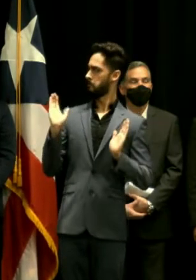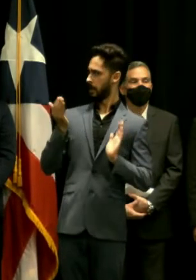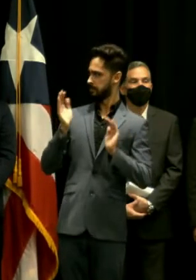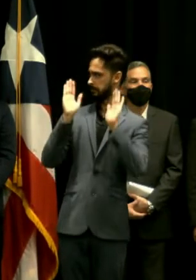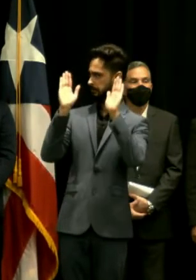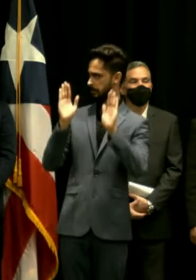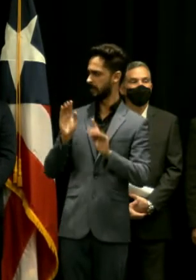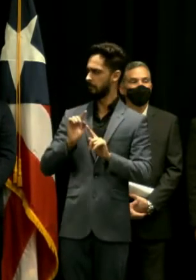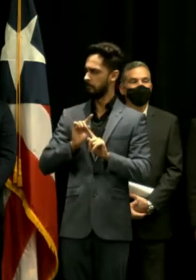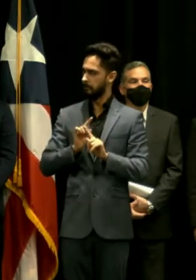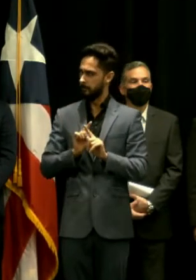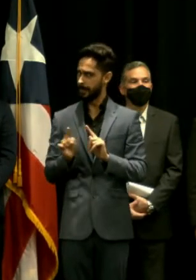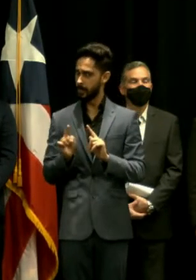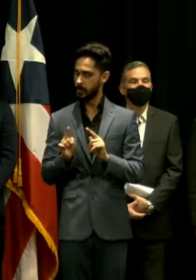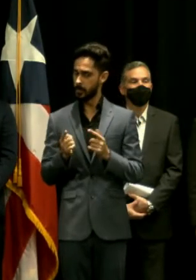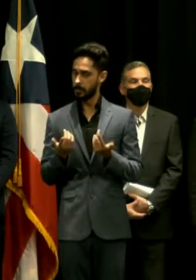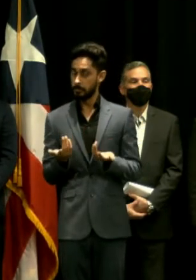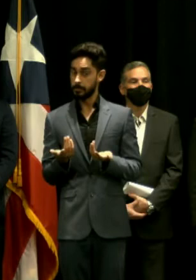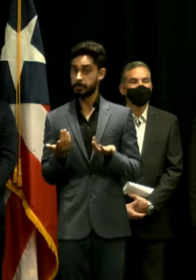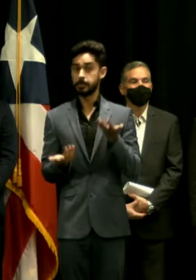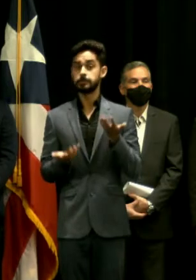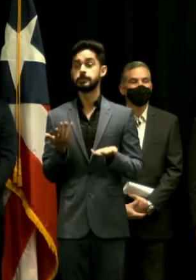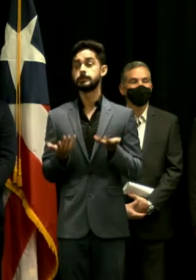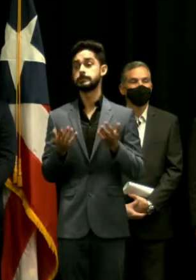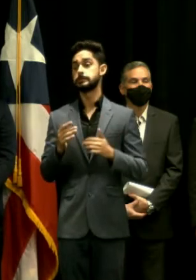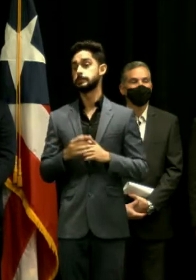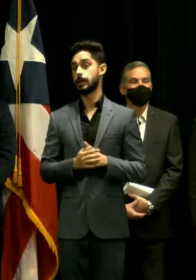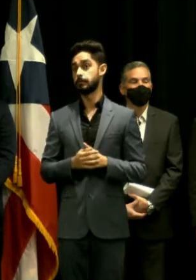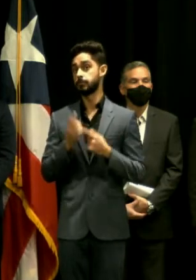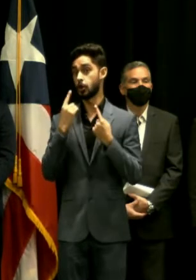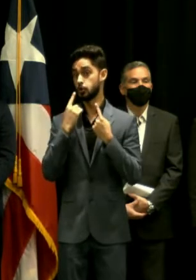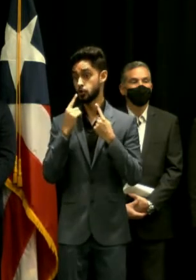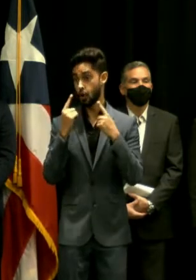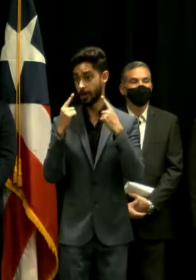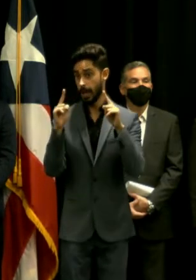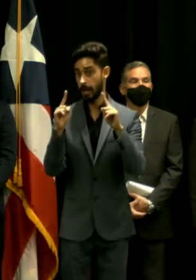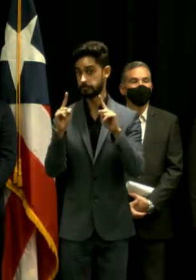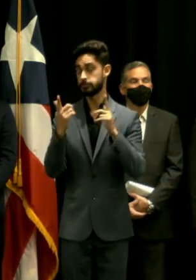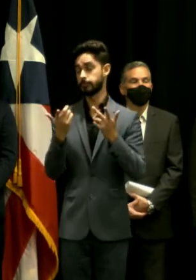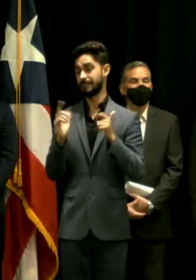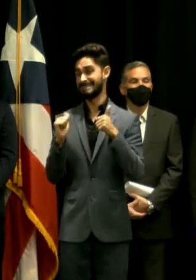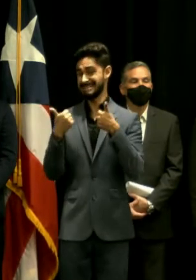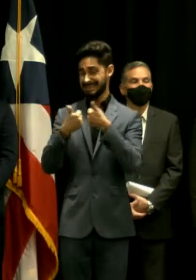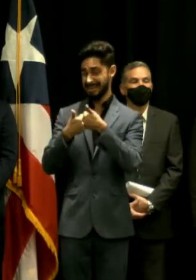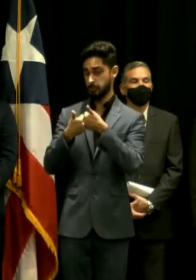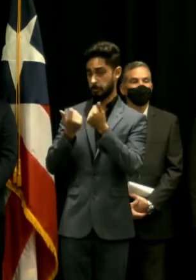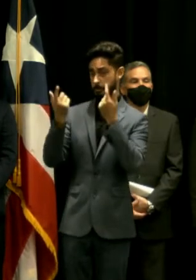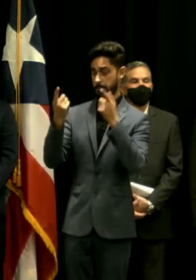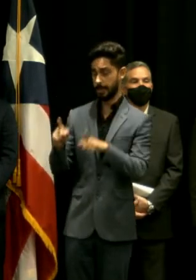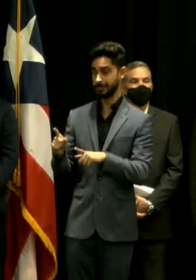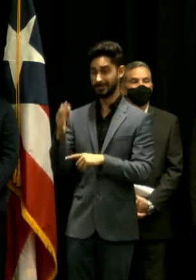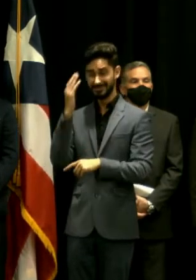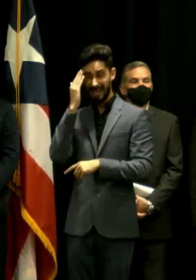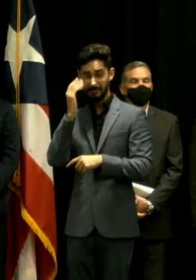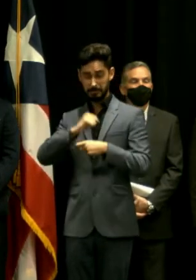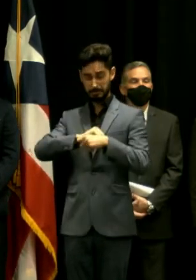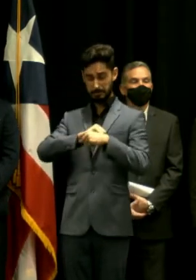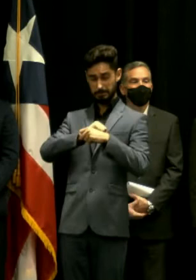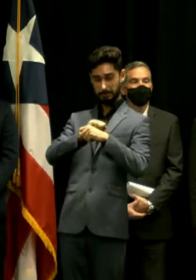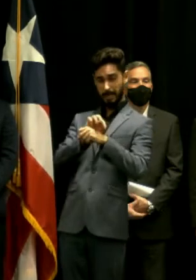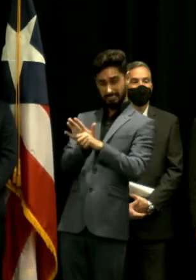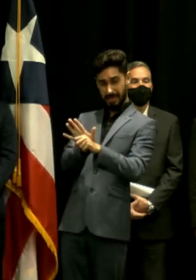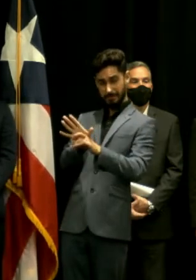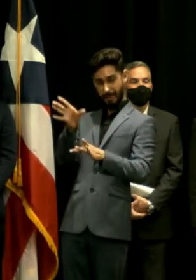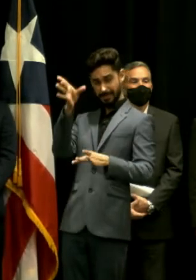trabajando en lo que puede este plan llegar a ser una realidad porque en estos momentos pues estamos en medio de una pandemia aunque el